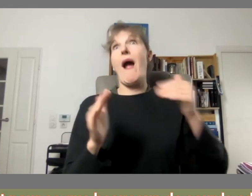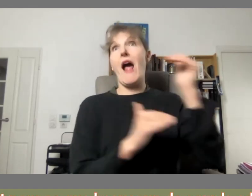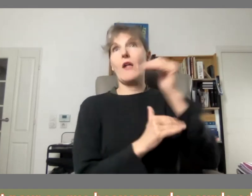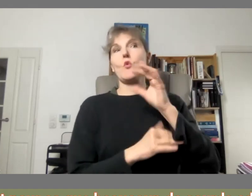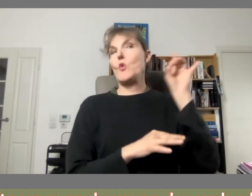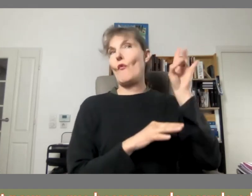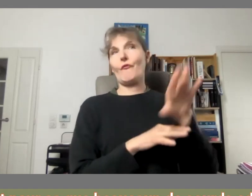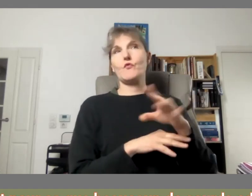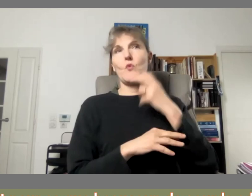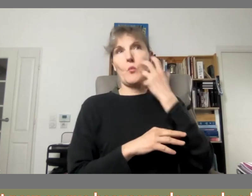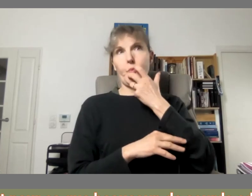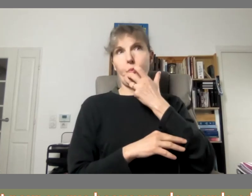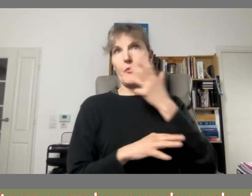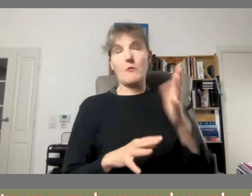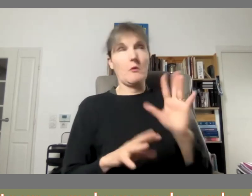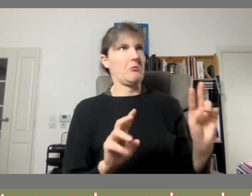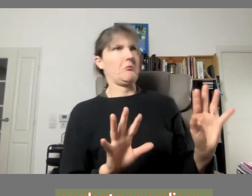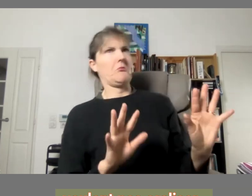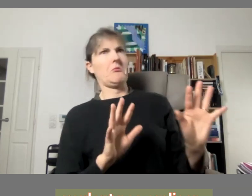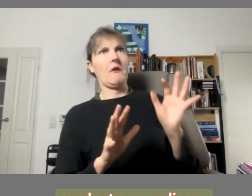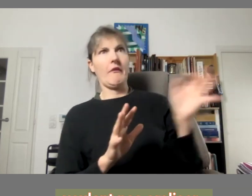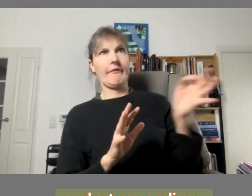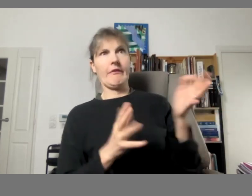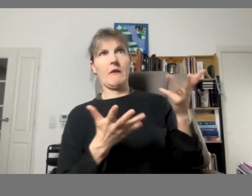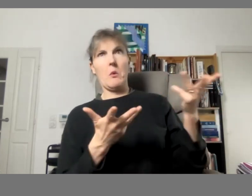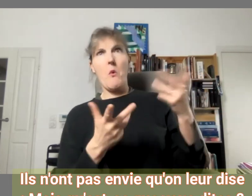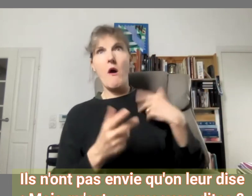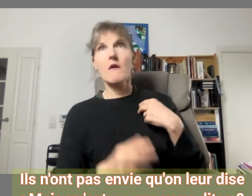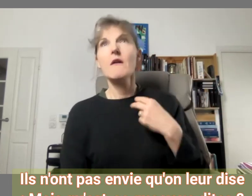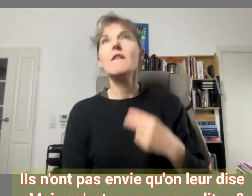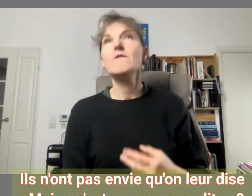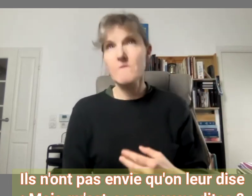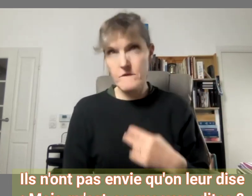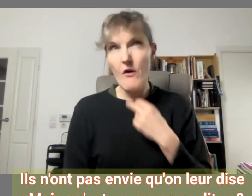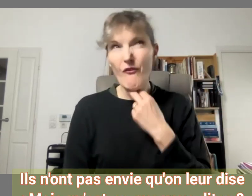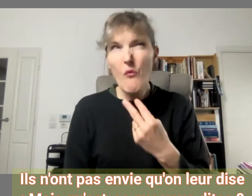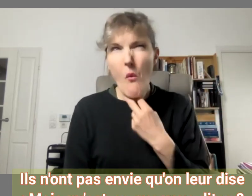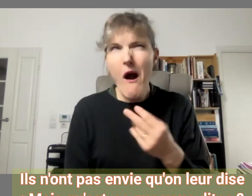pour ça que beaucoup de sourds adultes ne veulent pas organiser voilà ils ont pas envie qu'on leur dise mais qu'est ce que vous dites